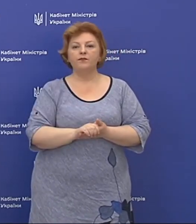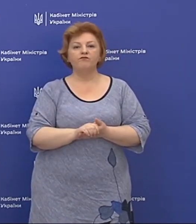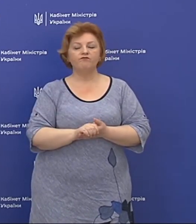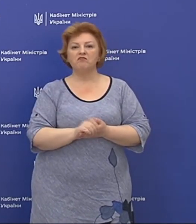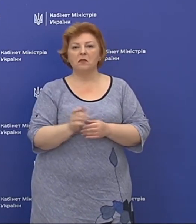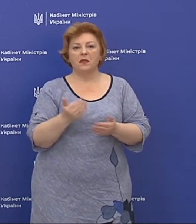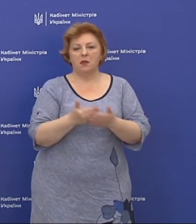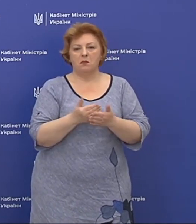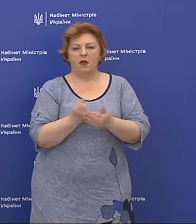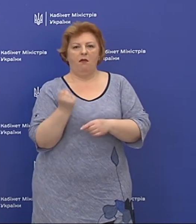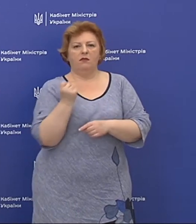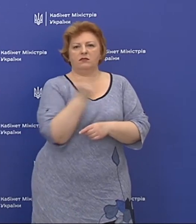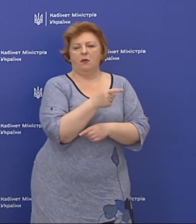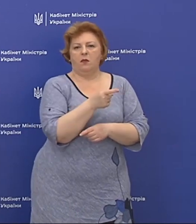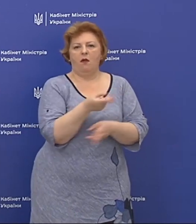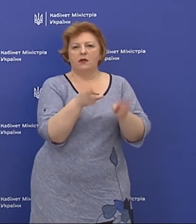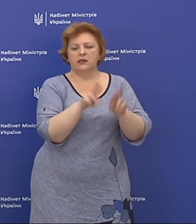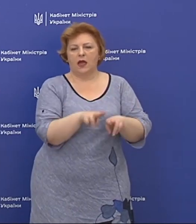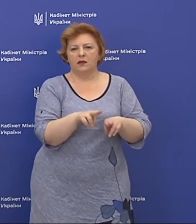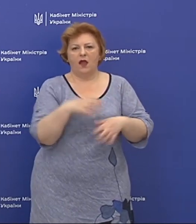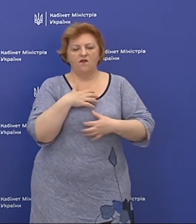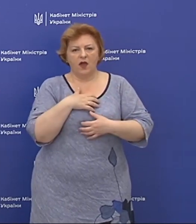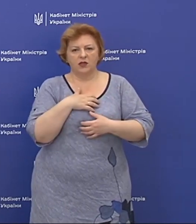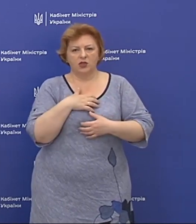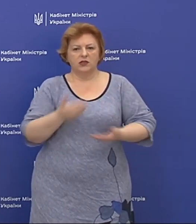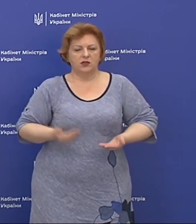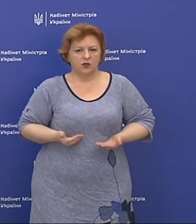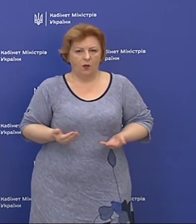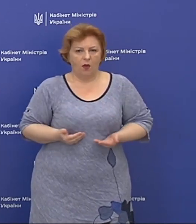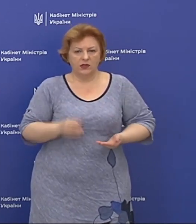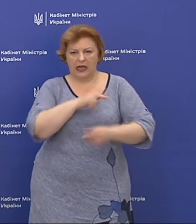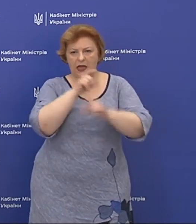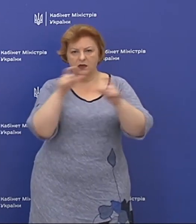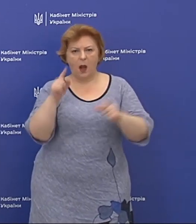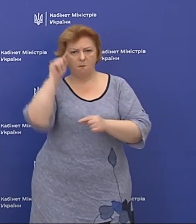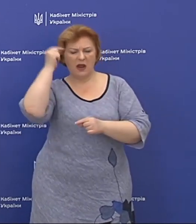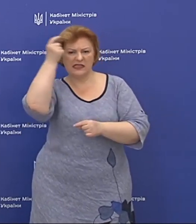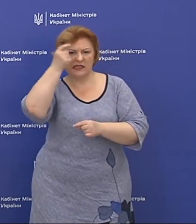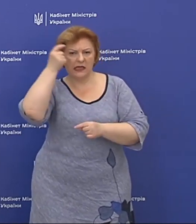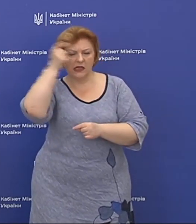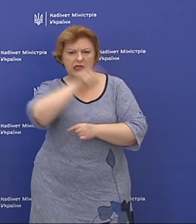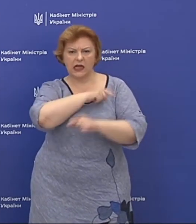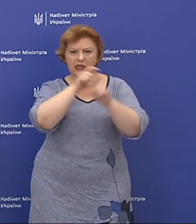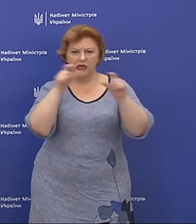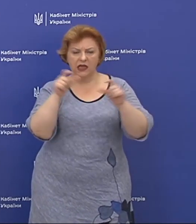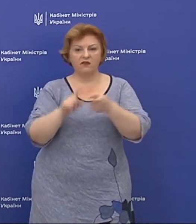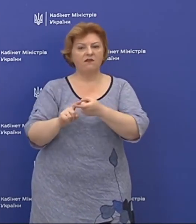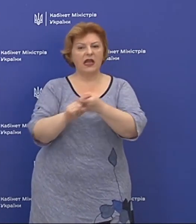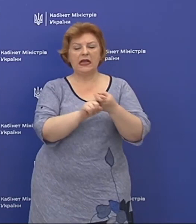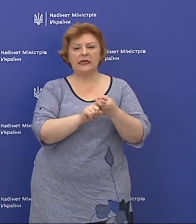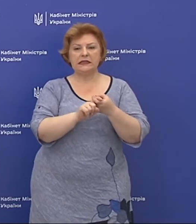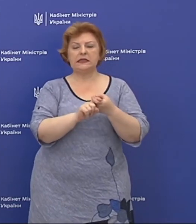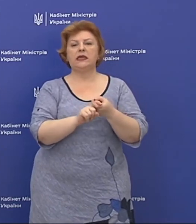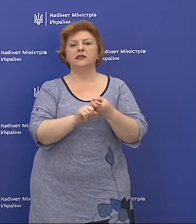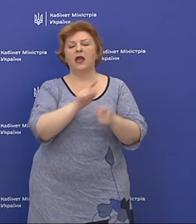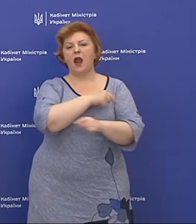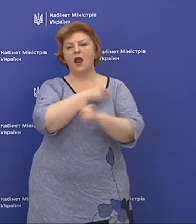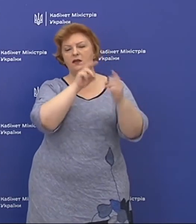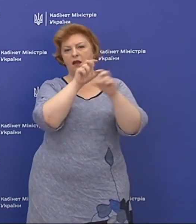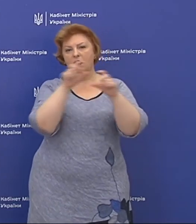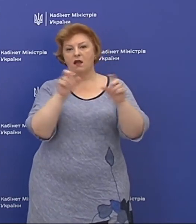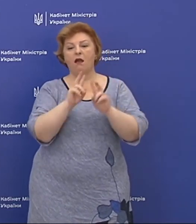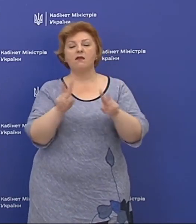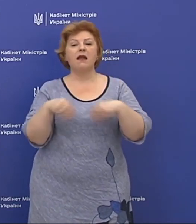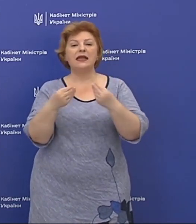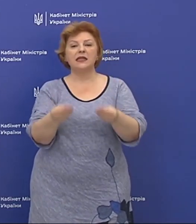залишились лікарні дуже соціально важливі для України. Це психіатричні лікарні, це інфекційні лікарні, це лікарні, які